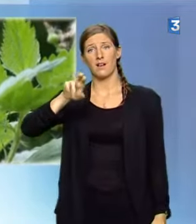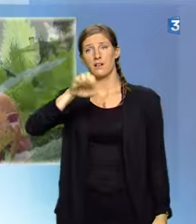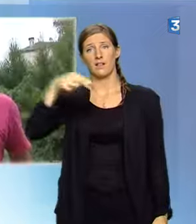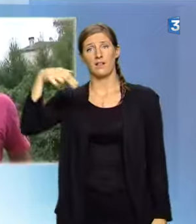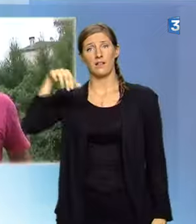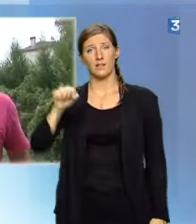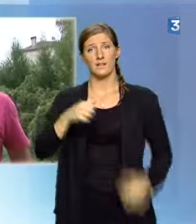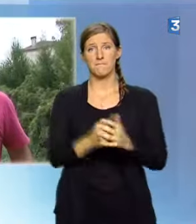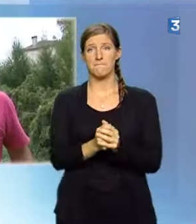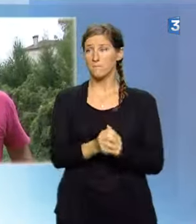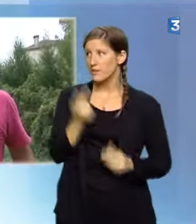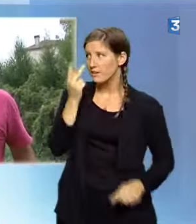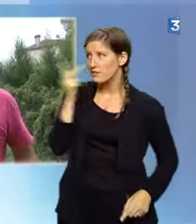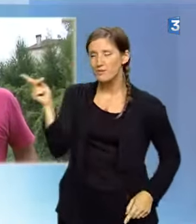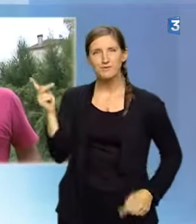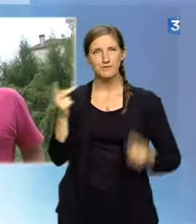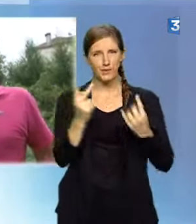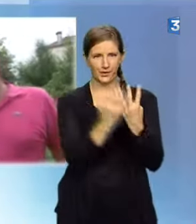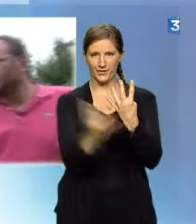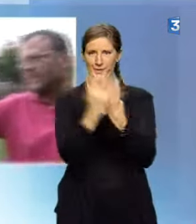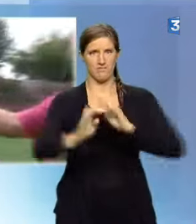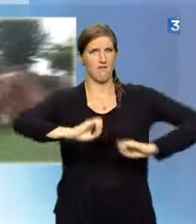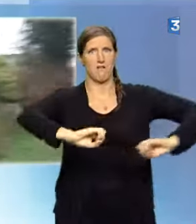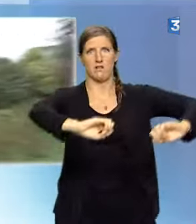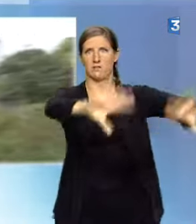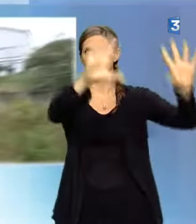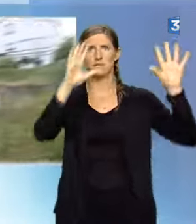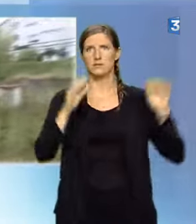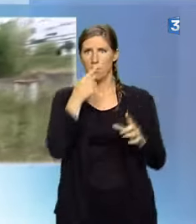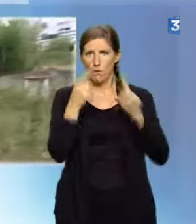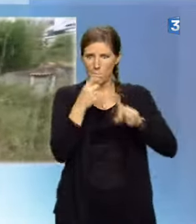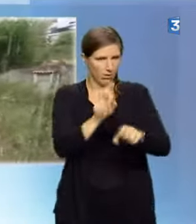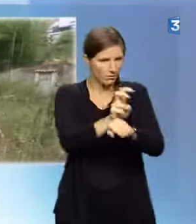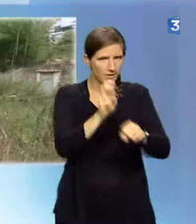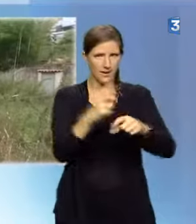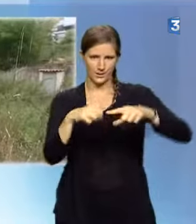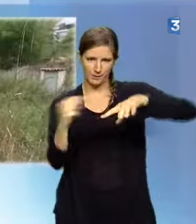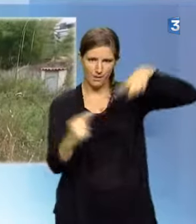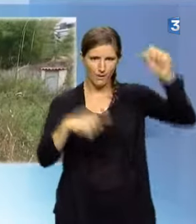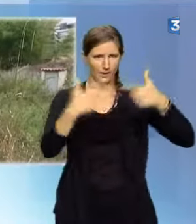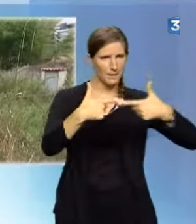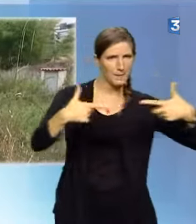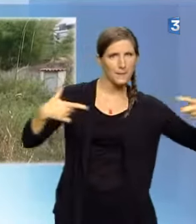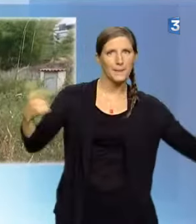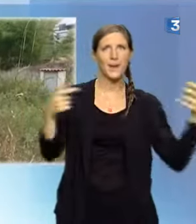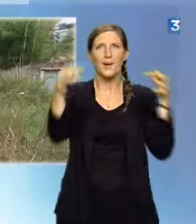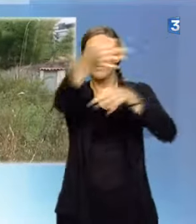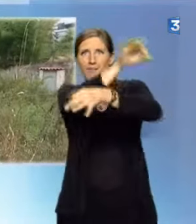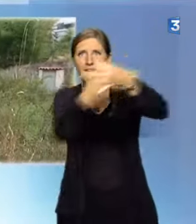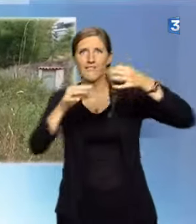La partie arrière de la marque est ici, on a décidé de la laisser pousser, justement pour favoriser la biodiversité. Il y beaucoup plus de vie dans de l'herbe, comme